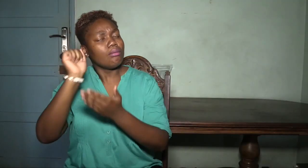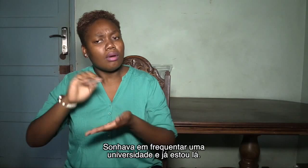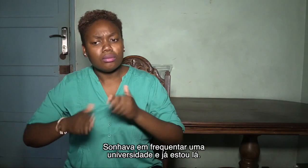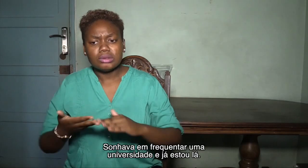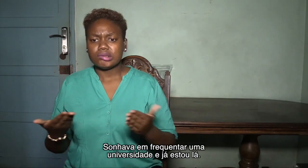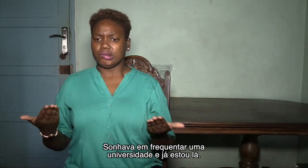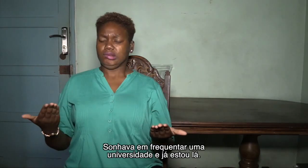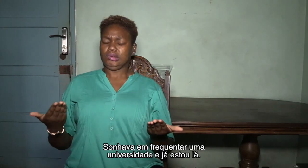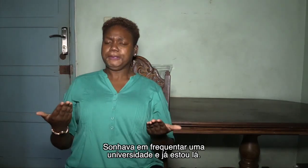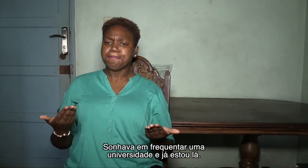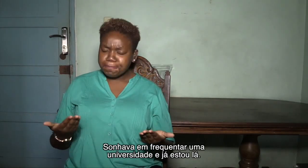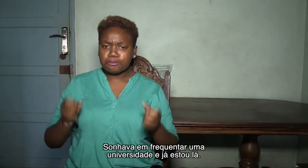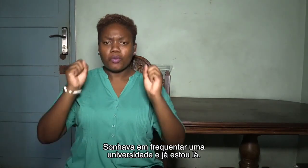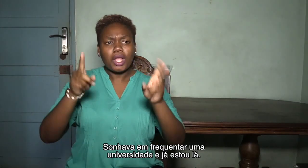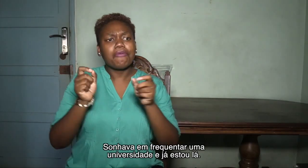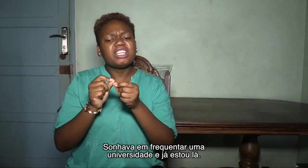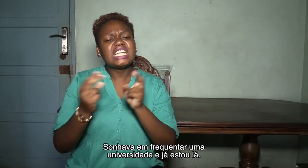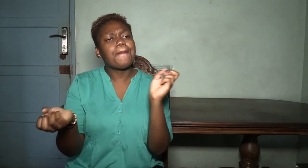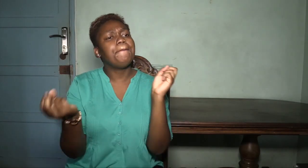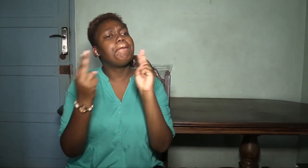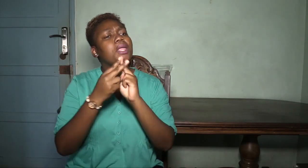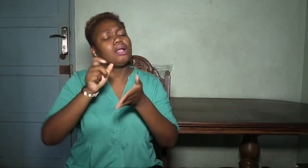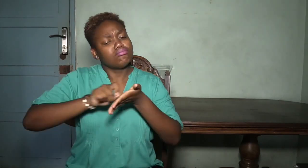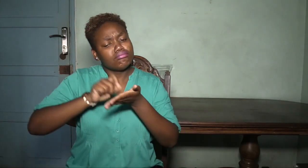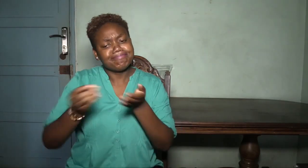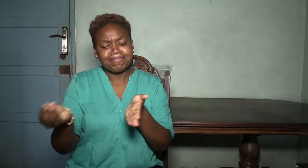Sonhava em frequentar uma universidade. E já estou lá.